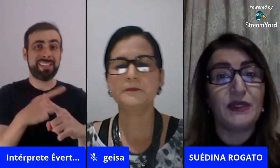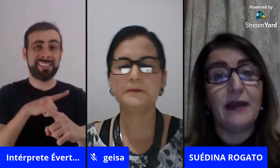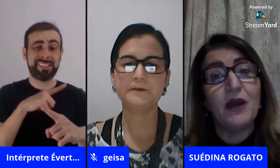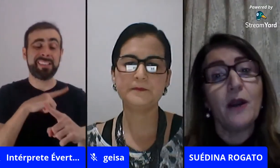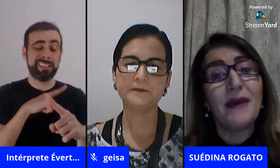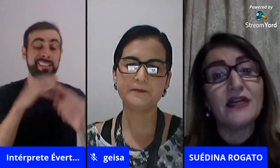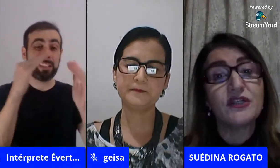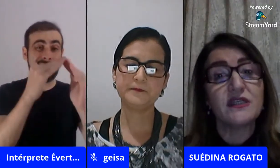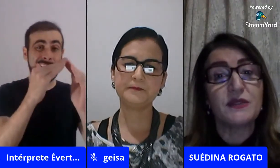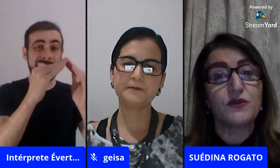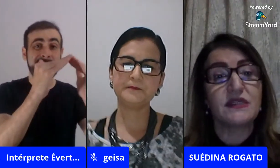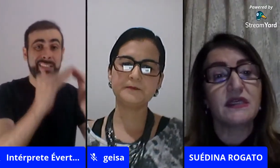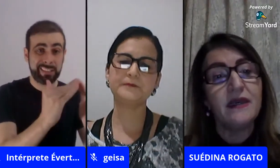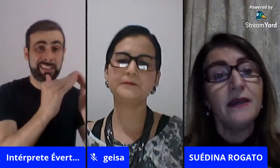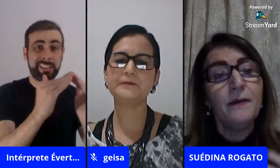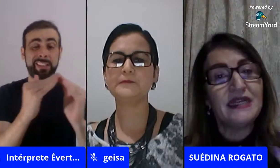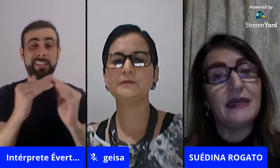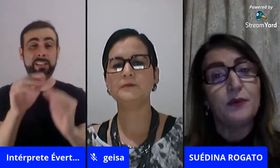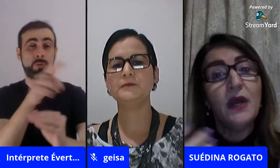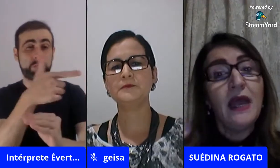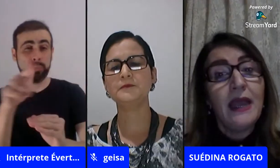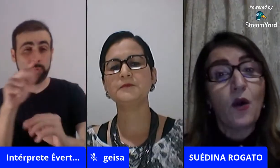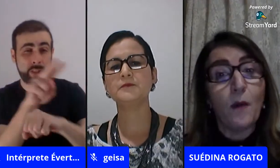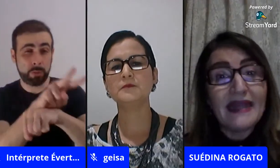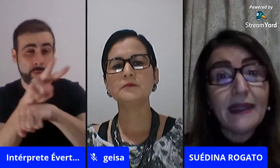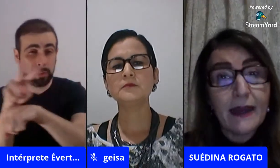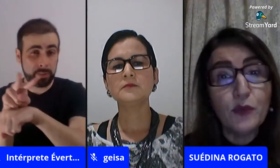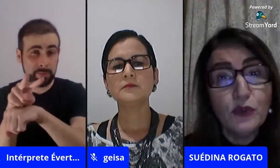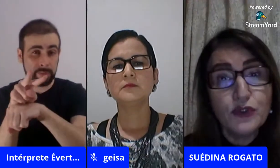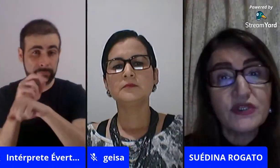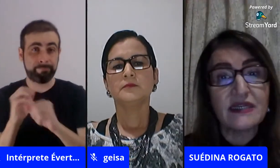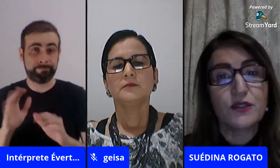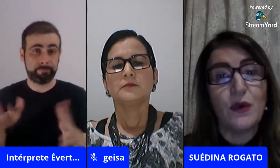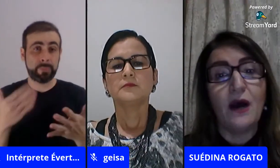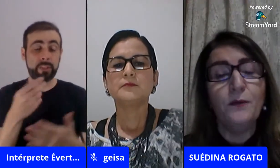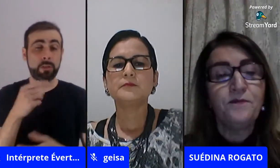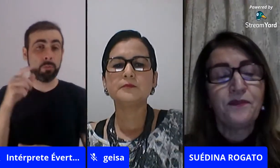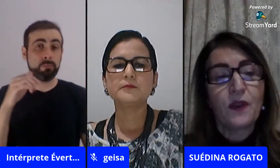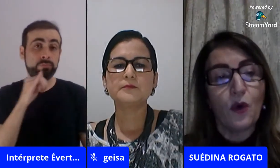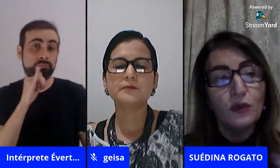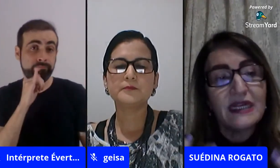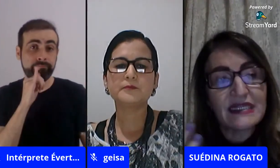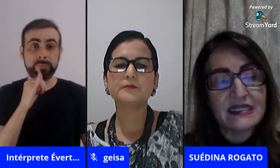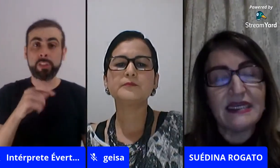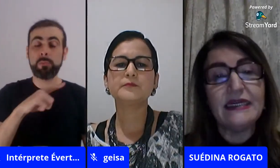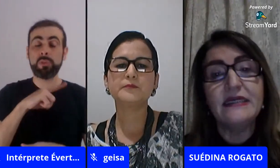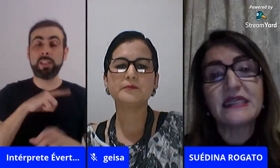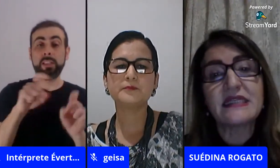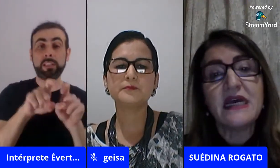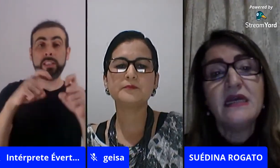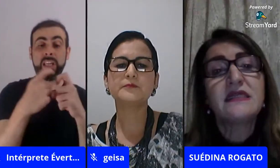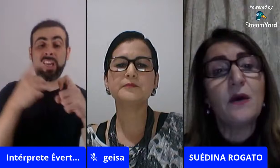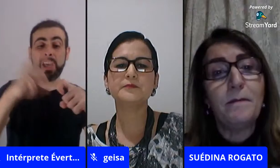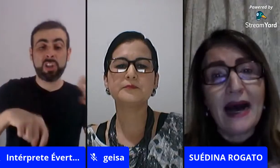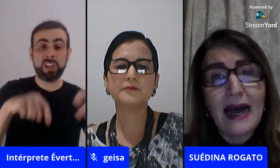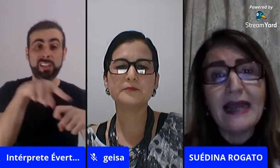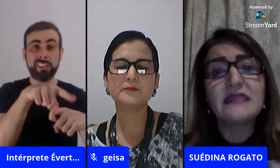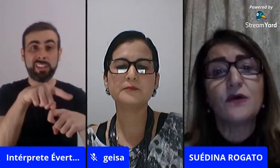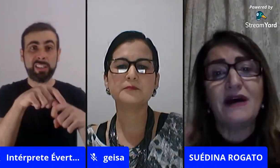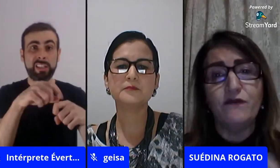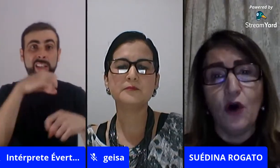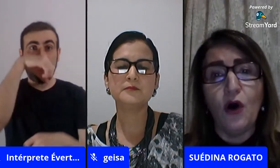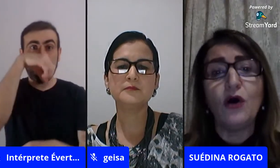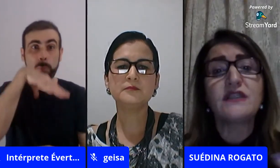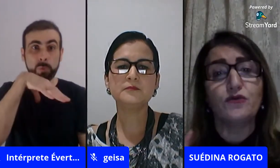suas casas, porque a maior parte das pessoas que, por exemplo, cometem abuso sexual contra essas crianças, são